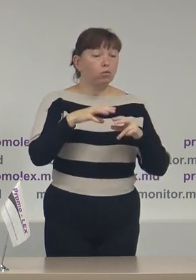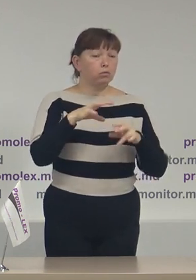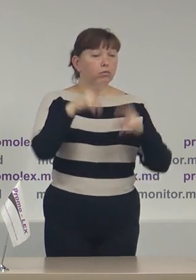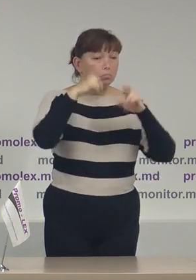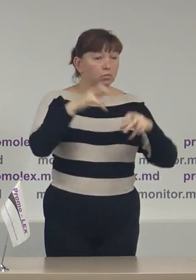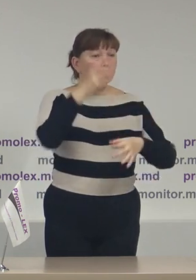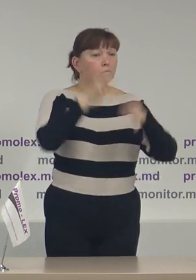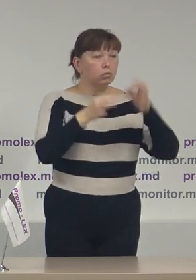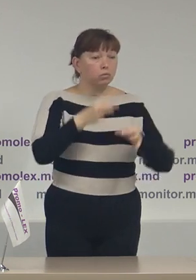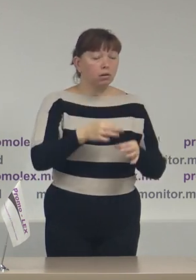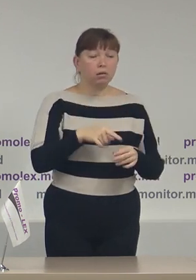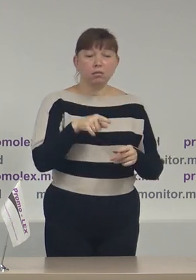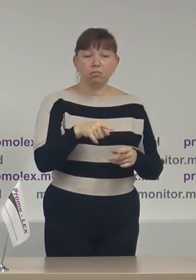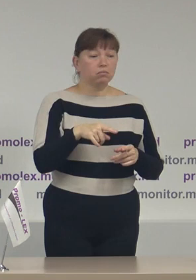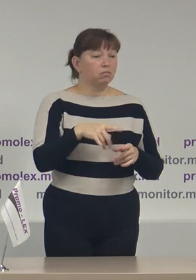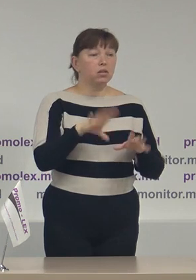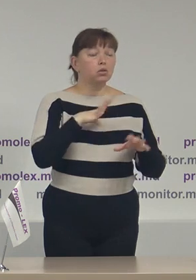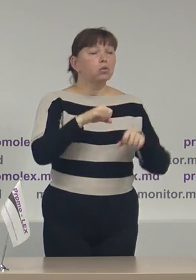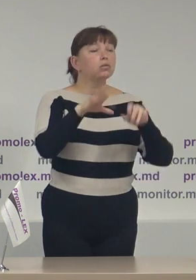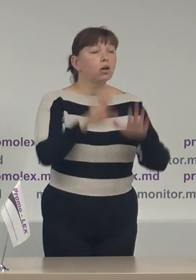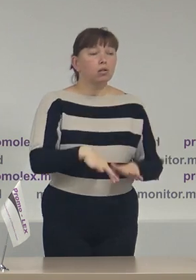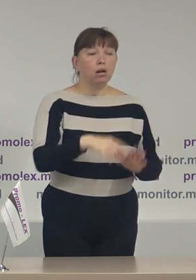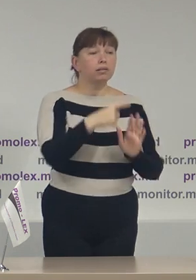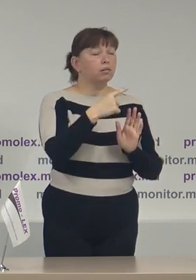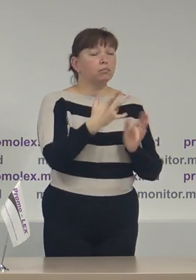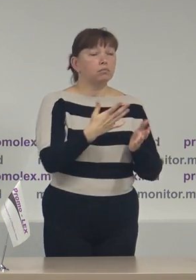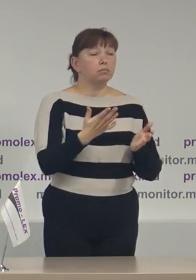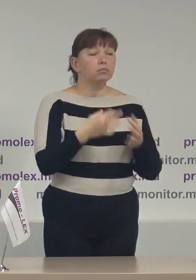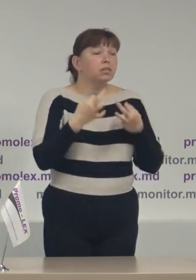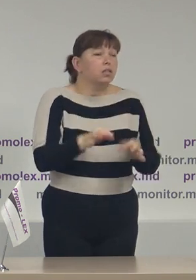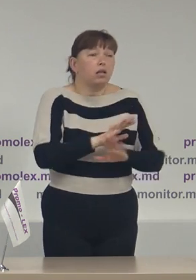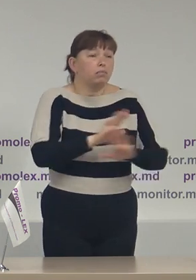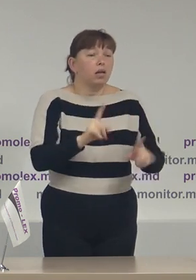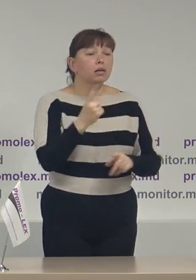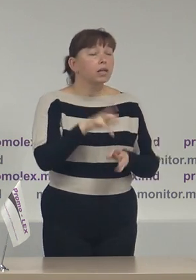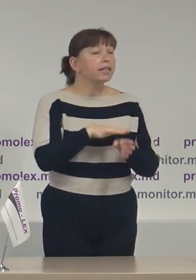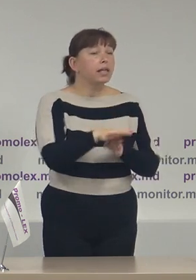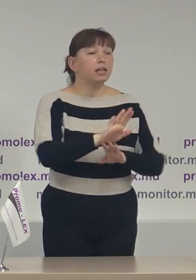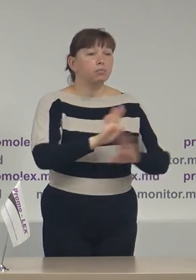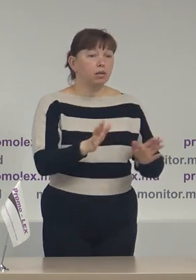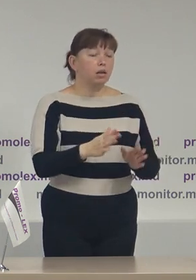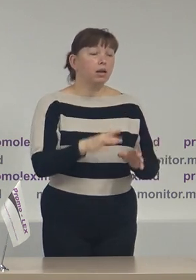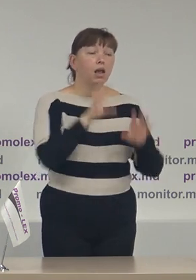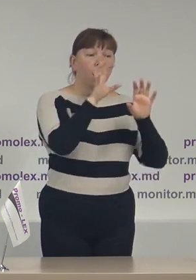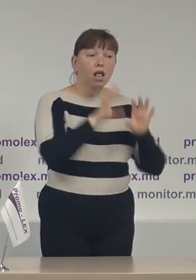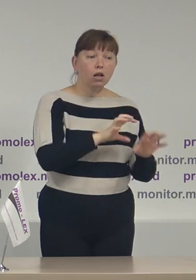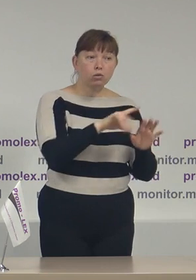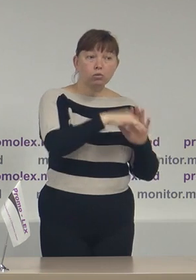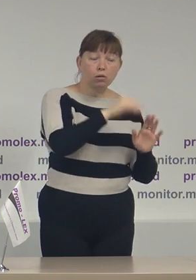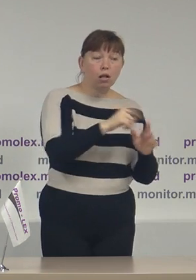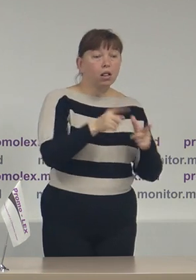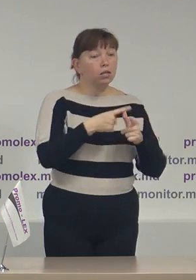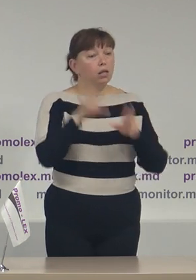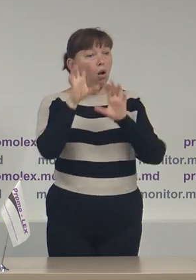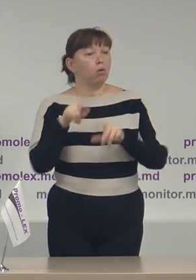sunt declarate inadmisibile pe motive de nerespectare fie a Codului Electoral fie